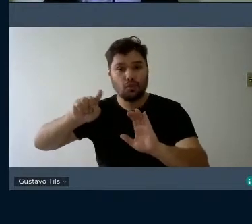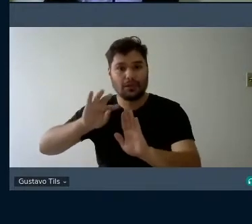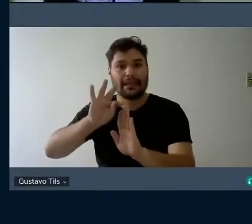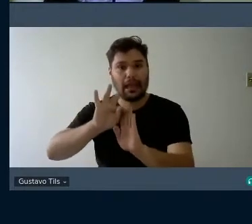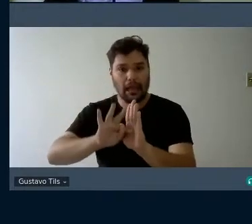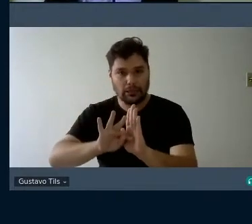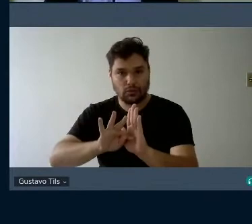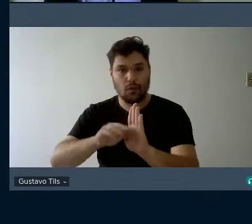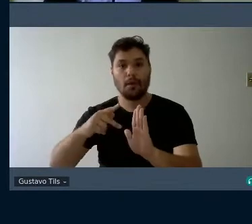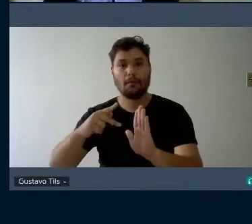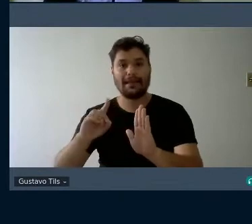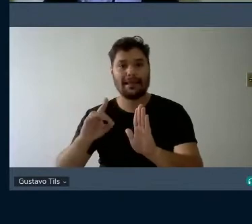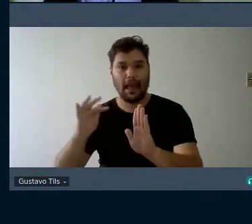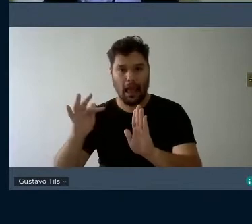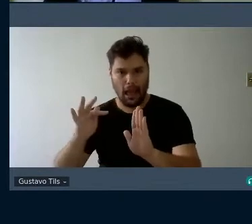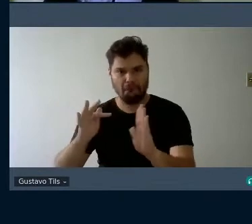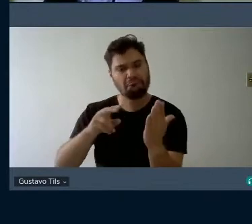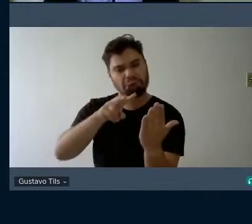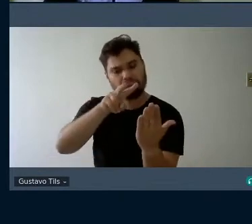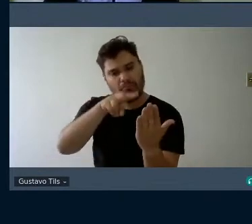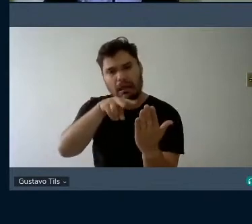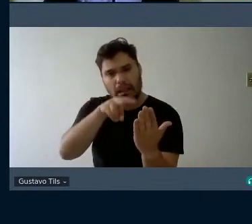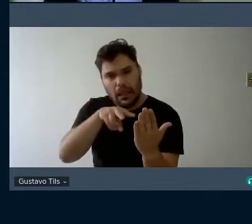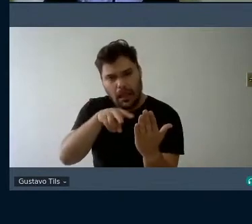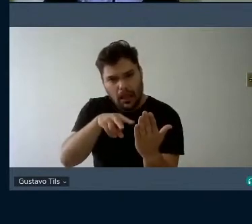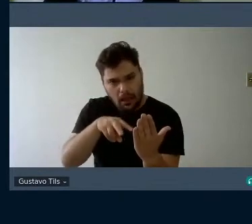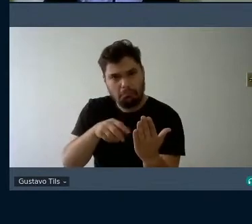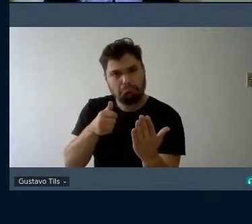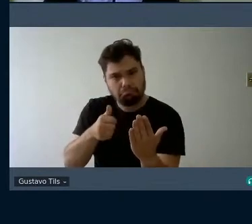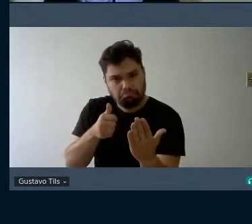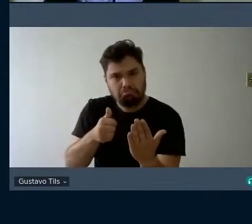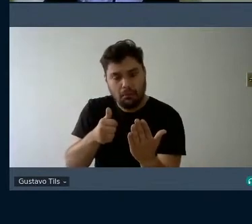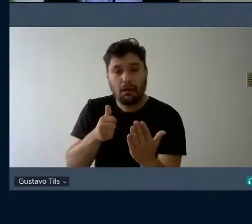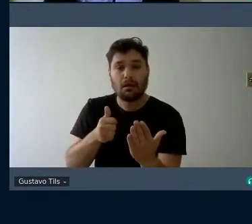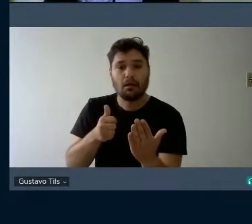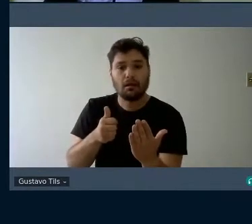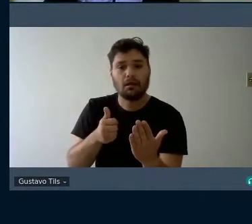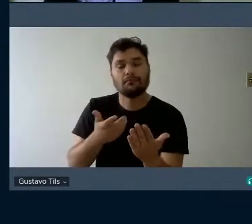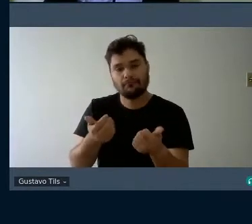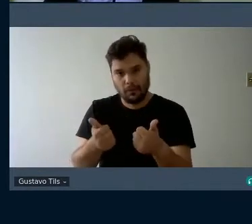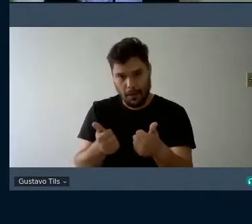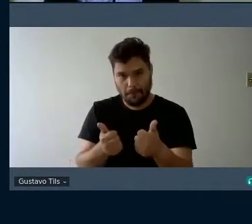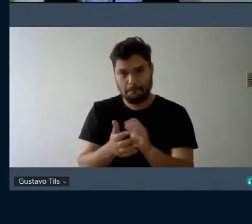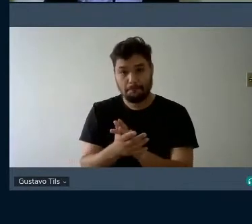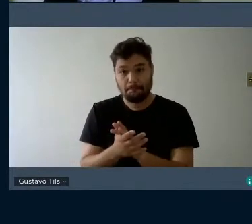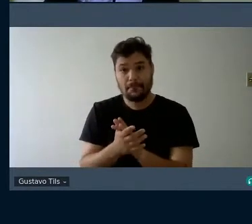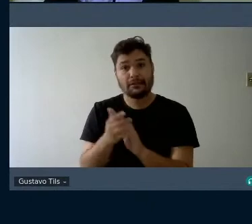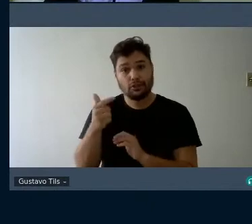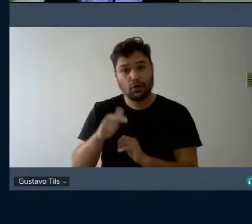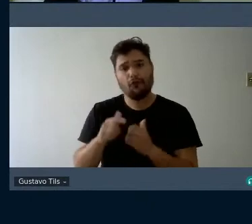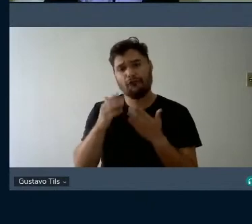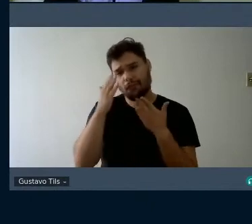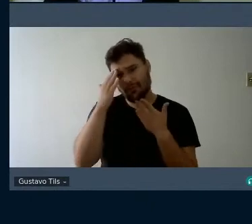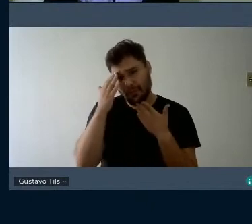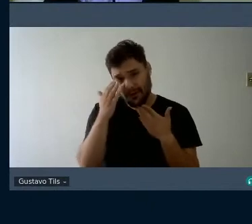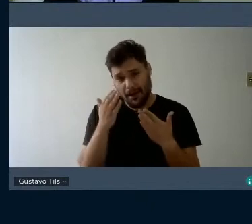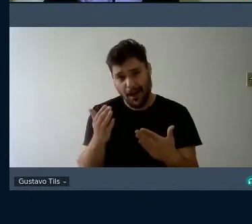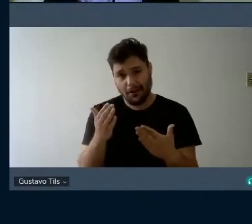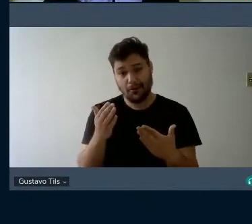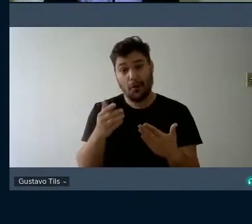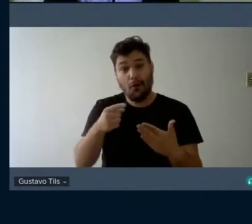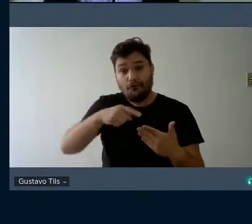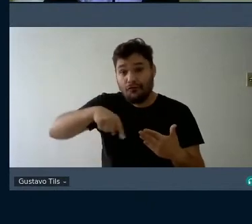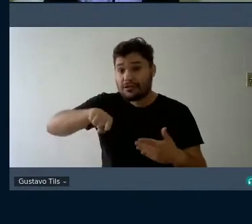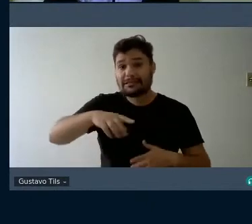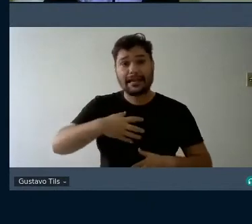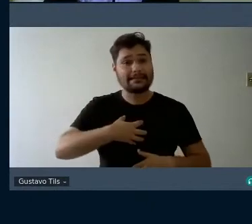que vocês possam dar mais uma olhada divulgar também mais uma vez obrigada sintam-se liberados nesse momento e